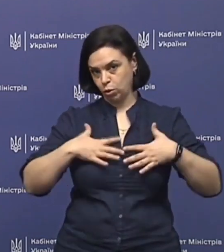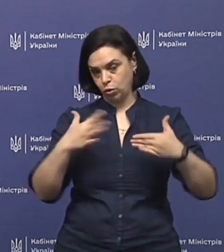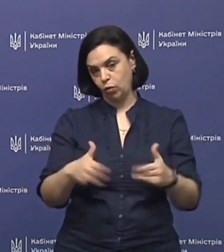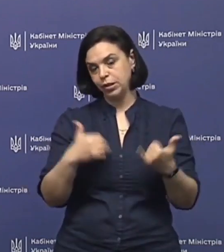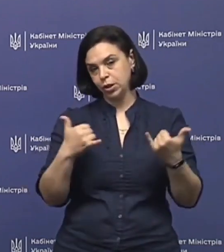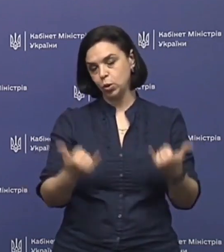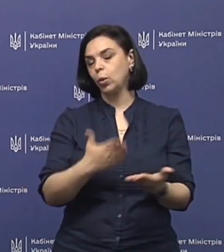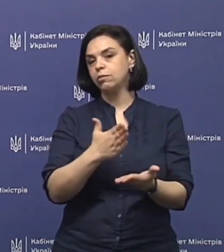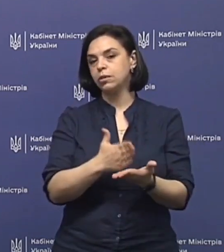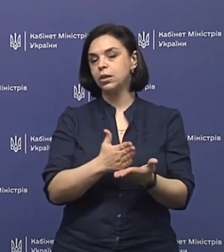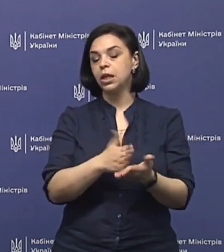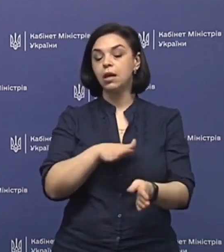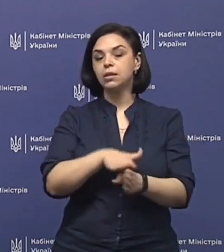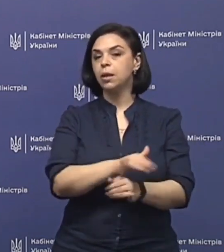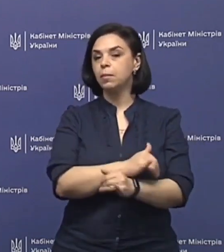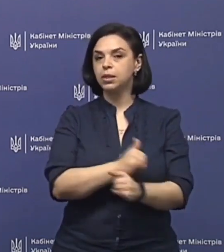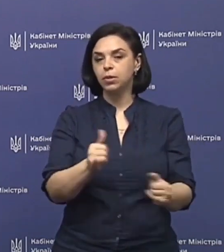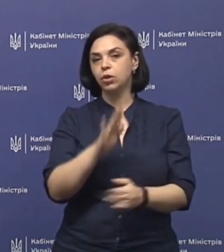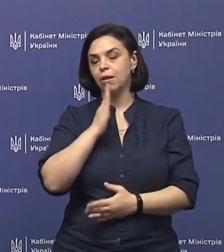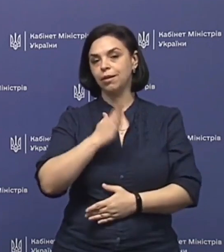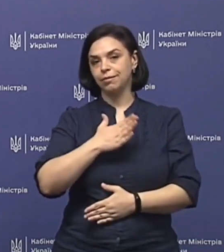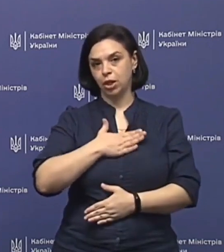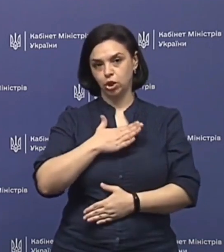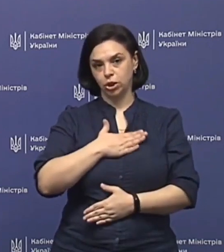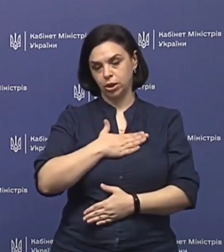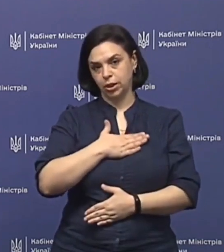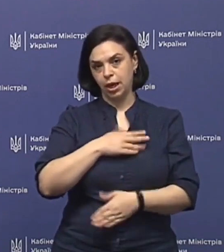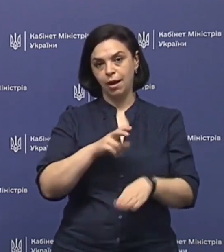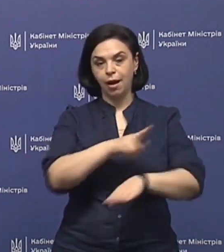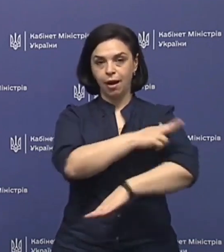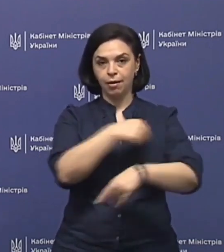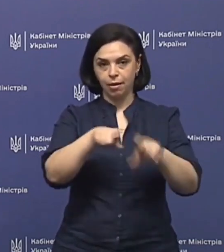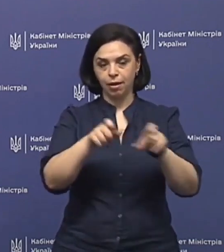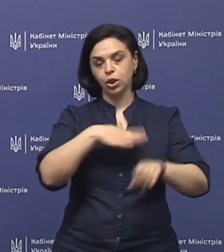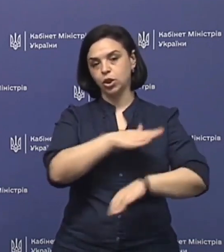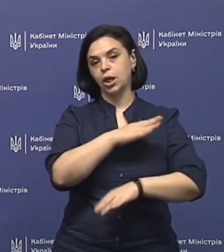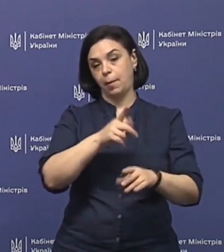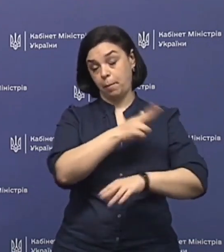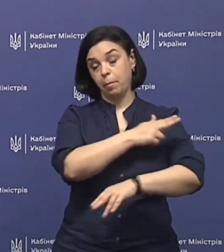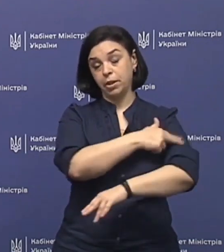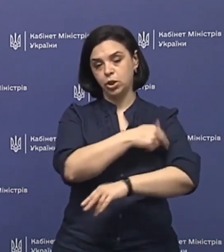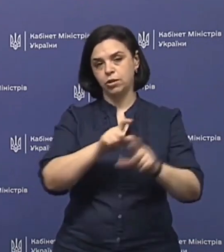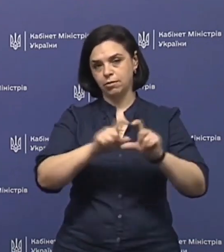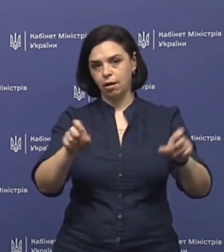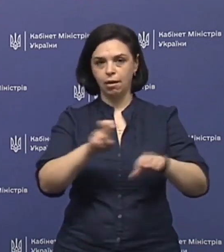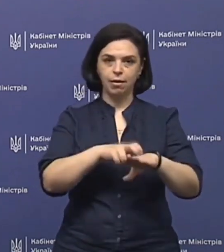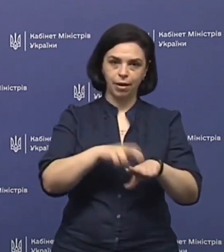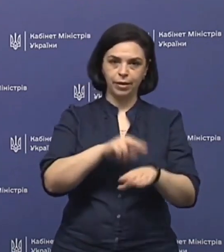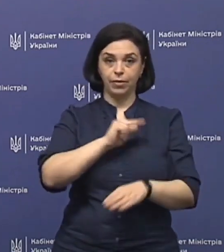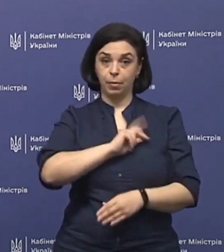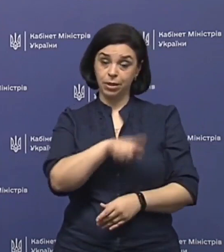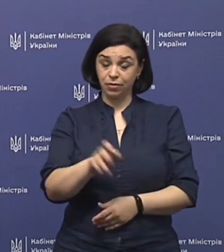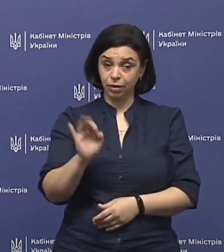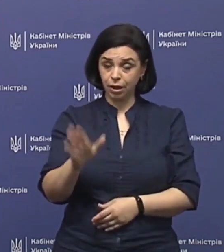'я на сьогодні є забезпечення наших лікарень, наших медичних закладів, лікарів та медичних